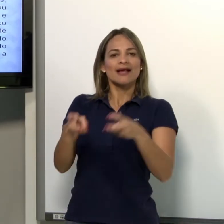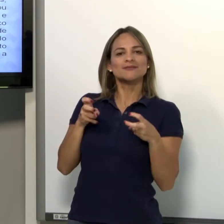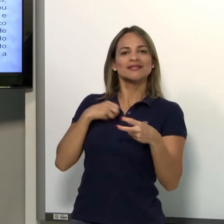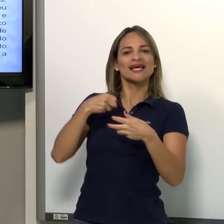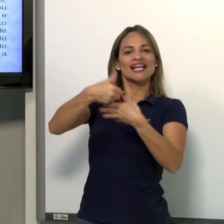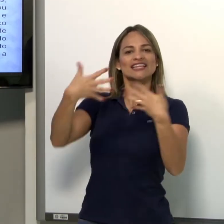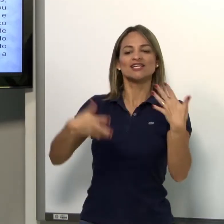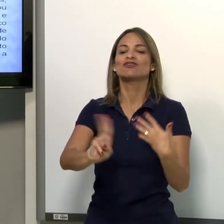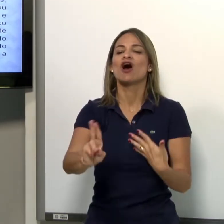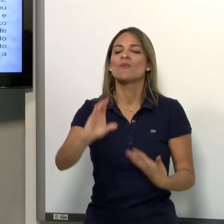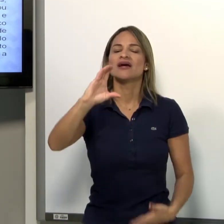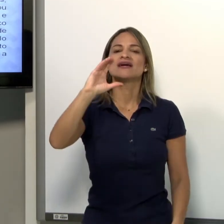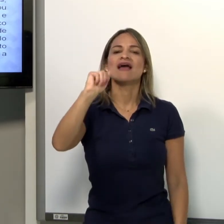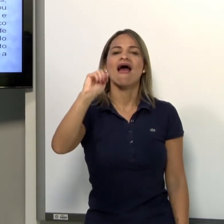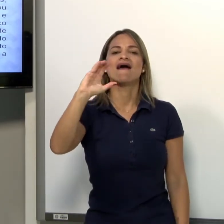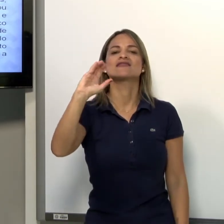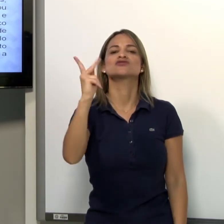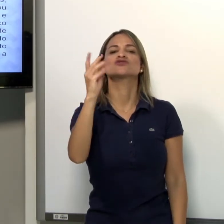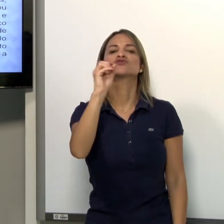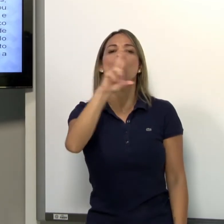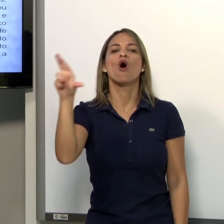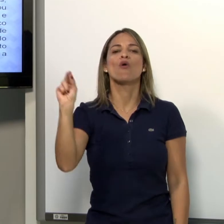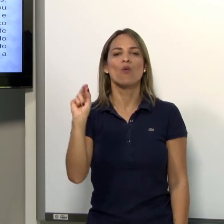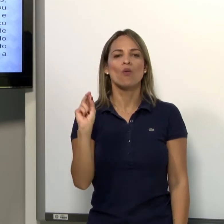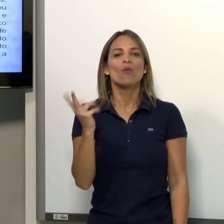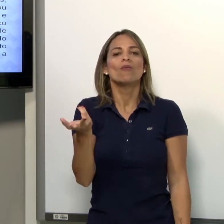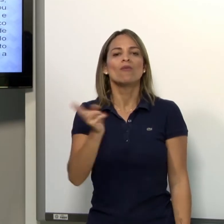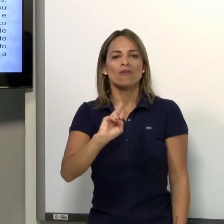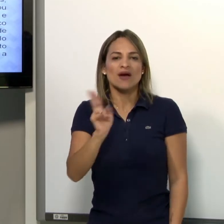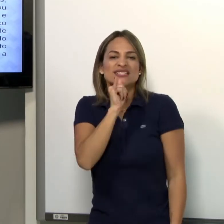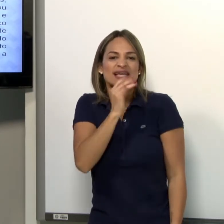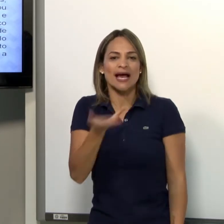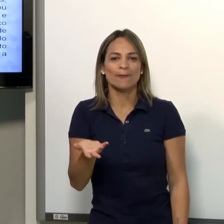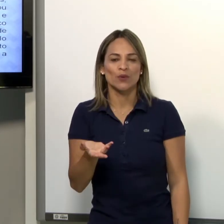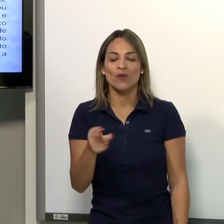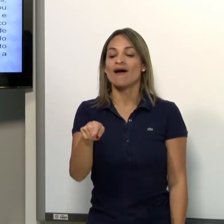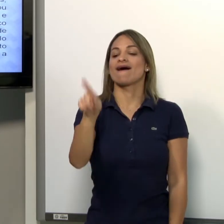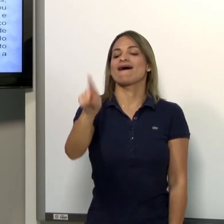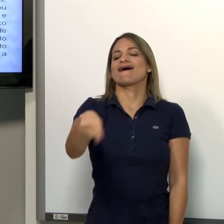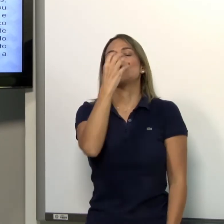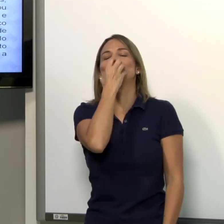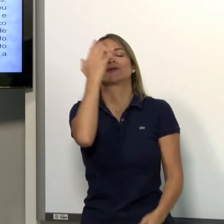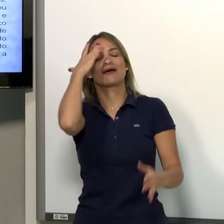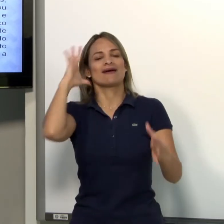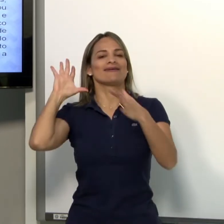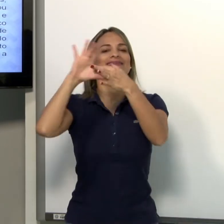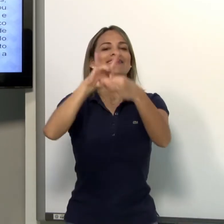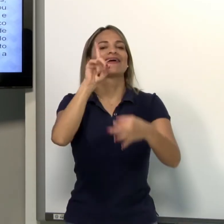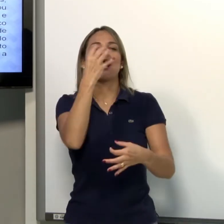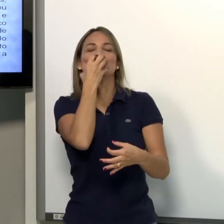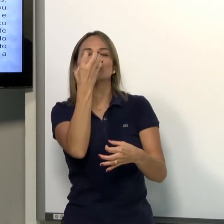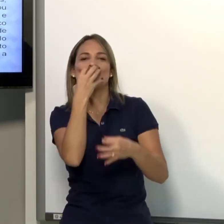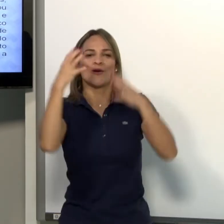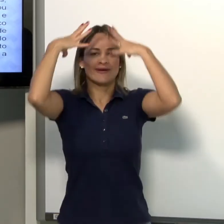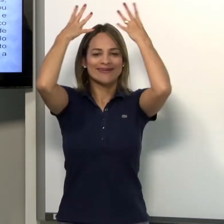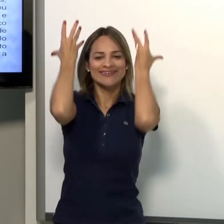observo as características desse cachorro. O nome dele é cachorro. O nome desse animal é cachorro, por exemplo.